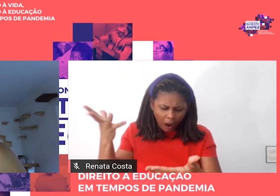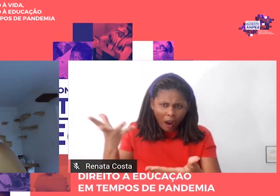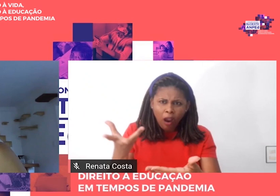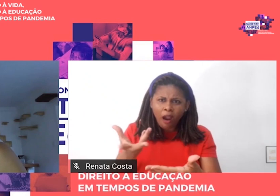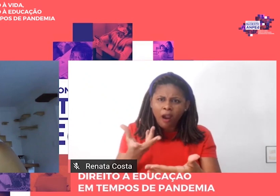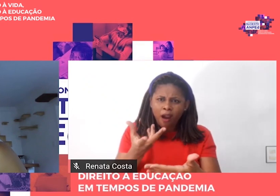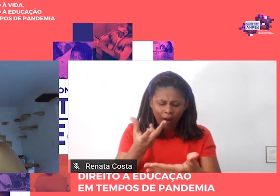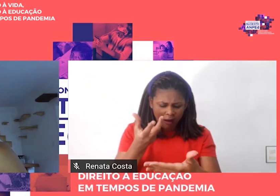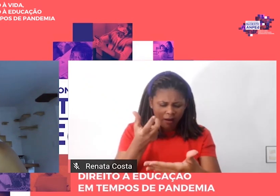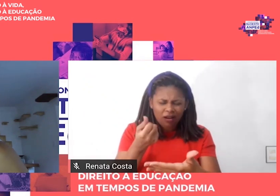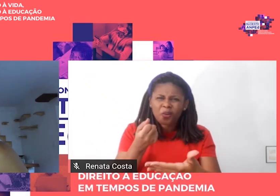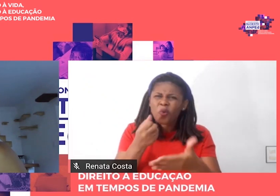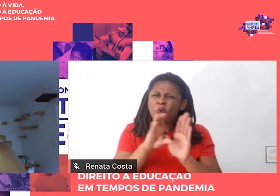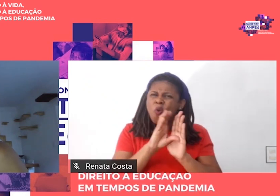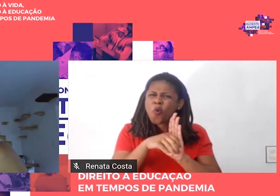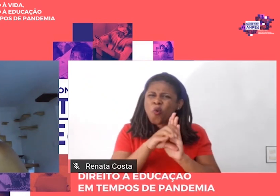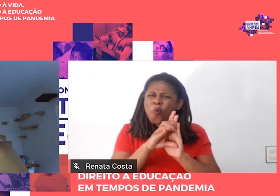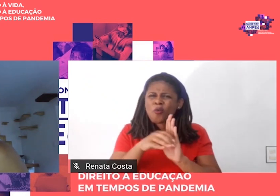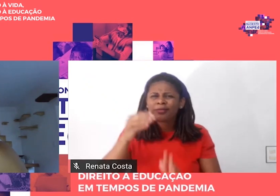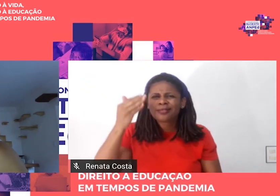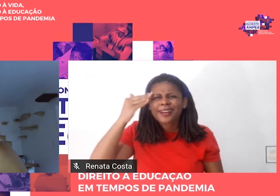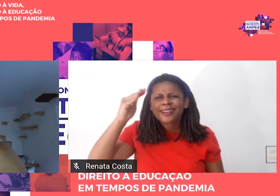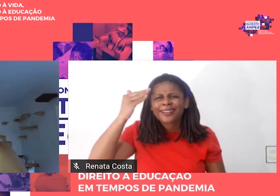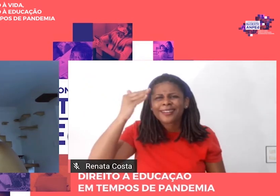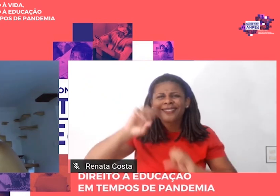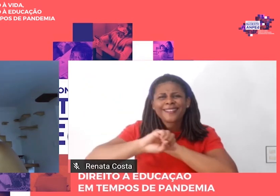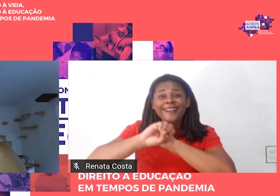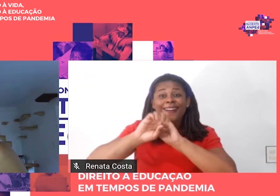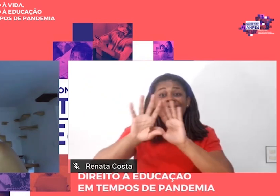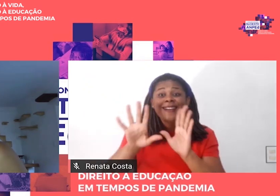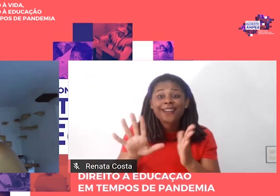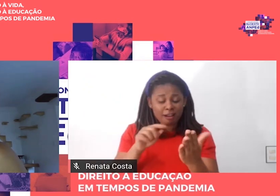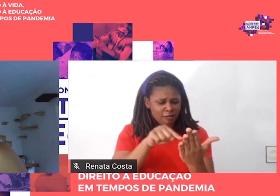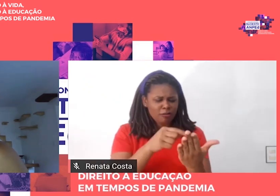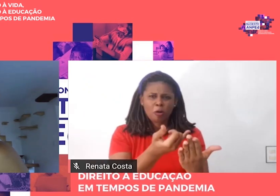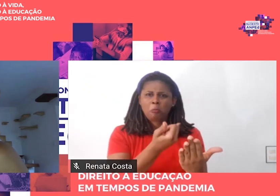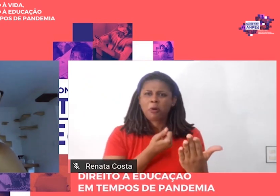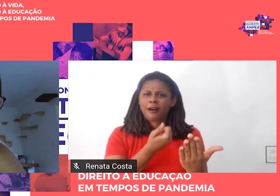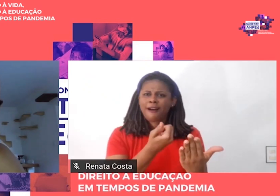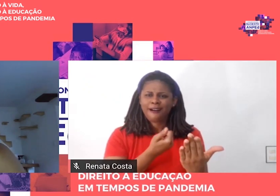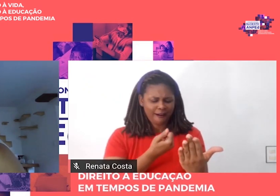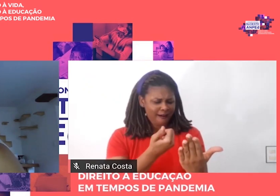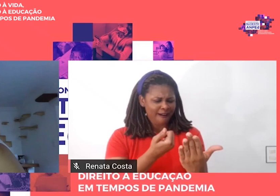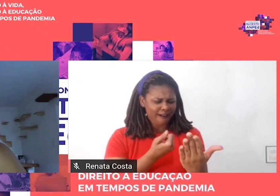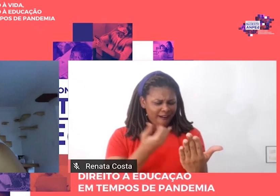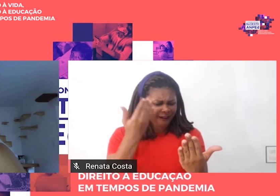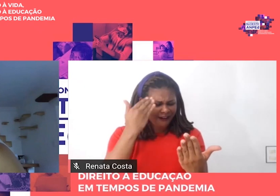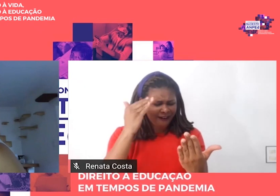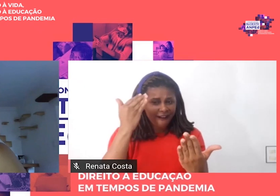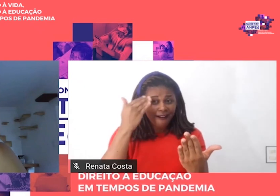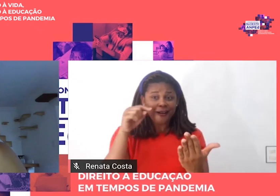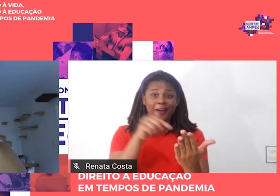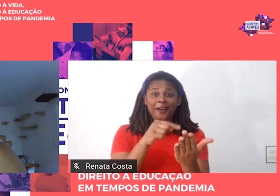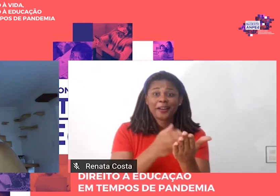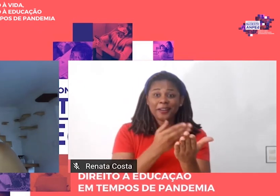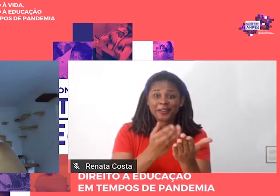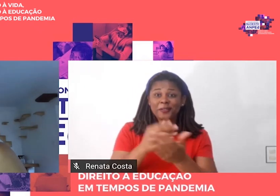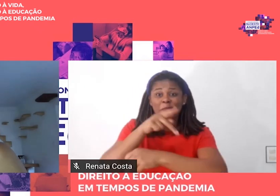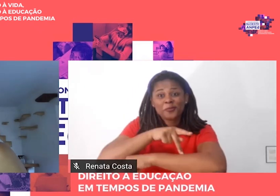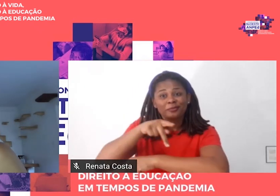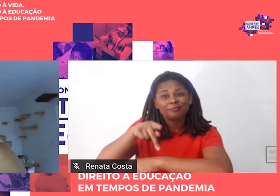posteriormente conforme formulação do próprio autor no livro Pedagogia Histórico Crítica Primeiras